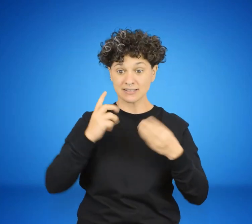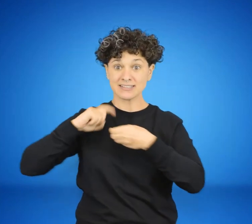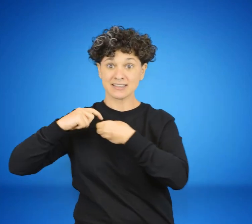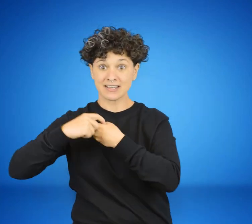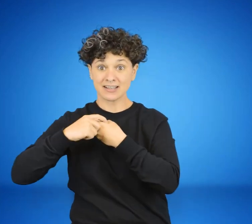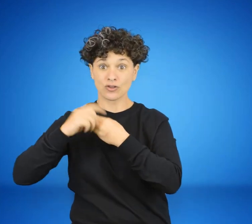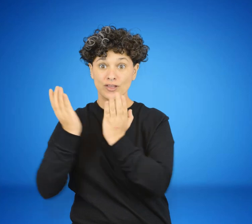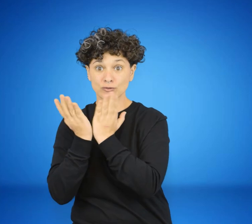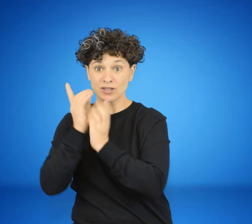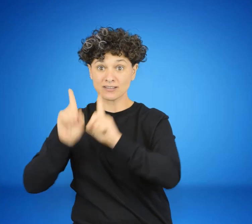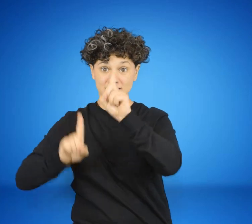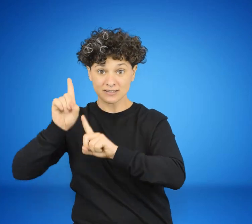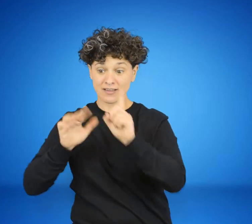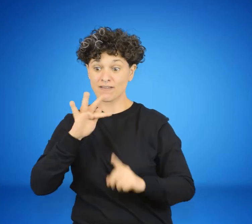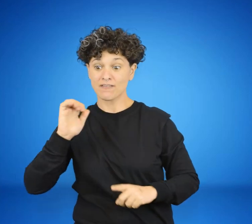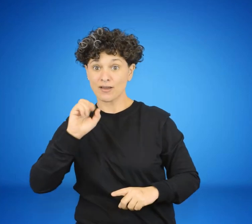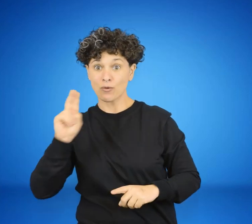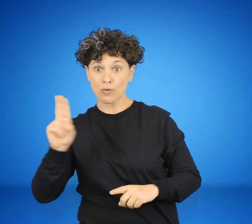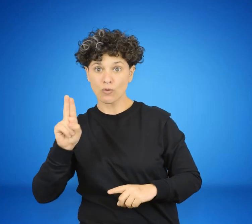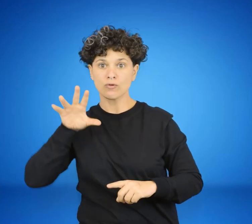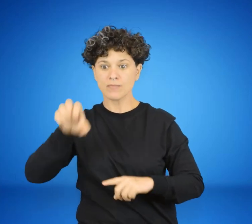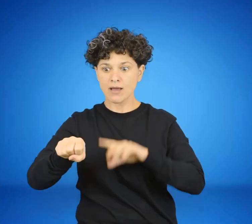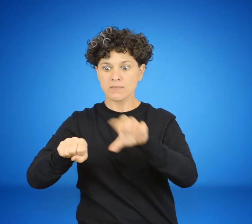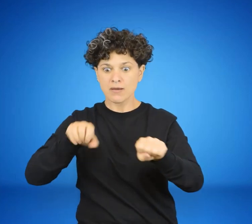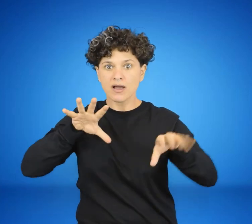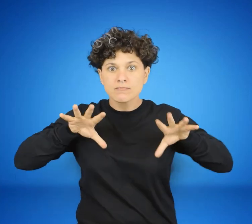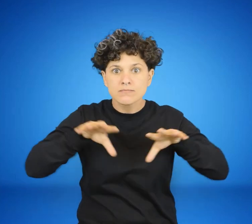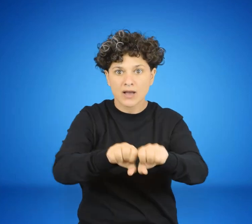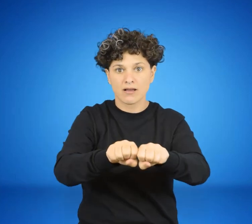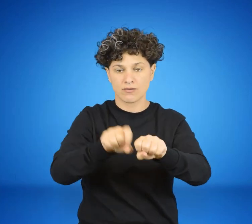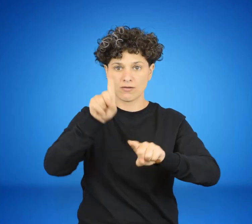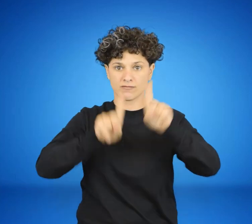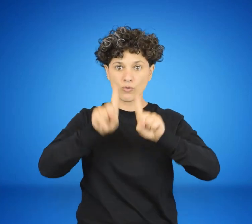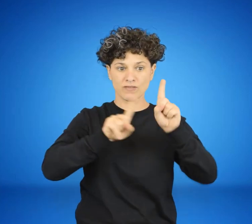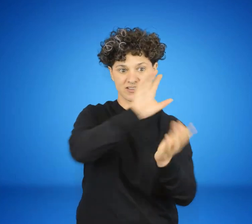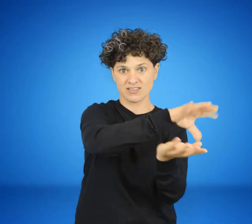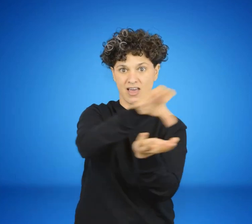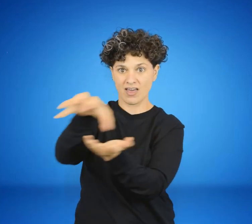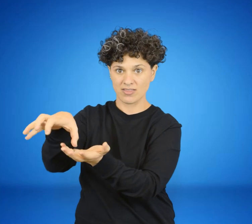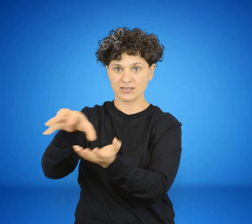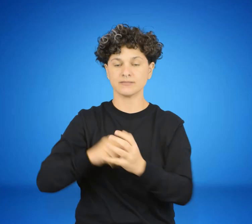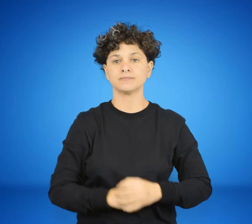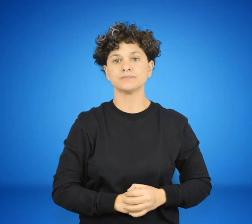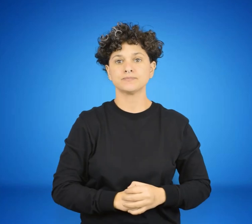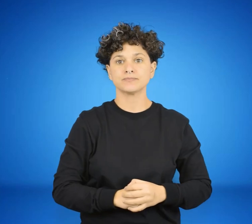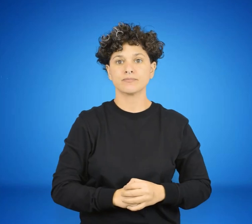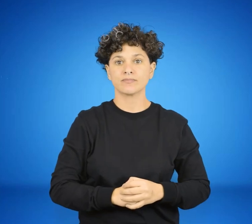FEU se adueñó de los centros universitarios. Otras medidas completaron la